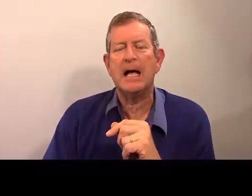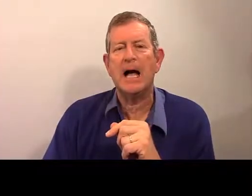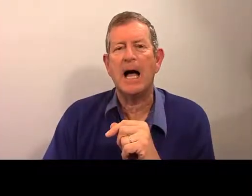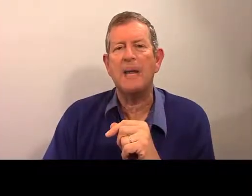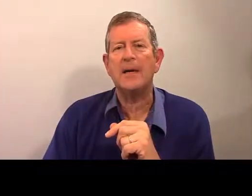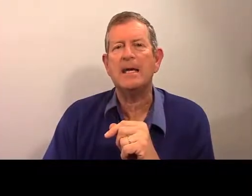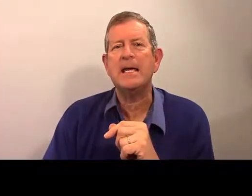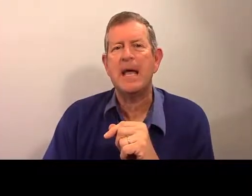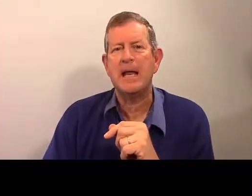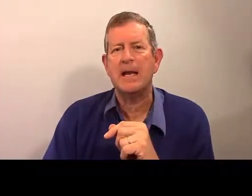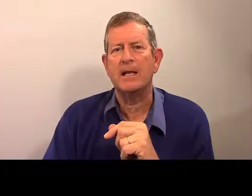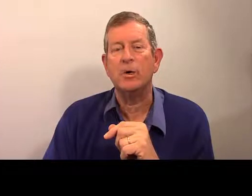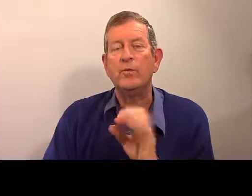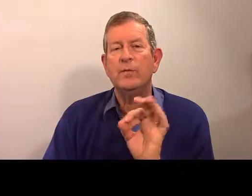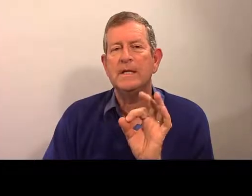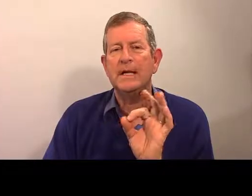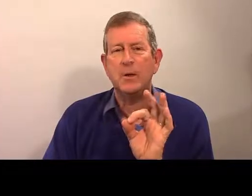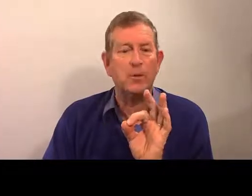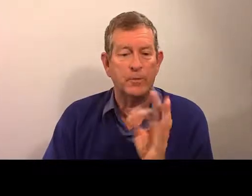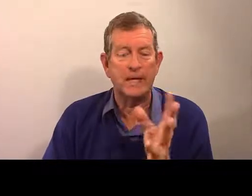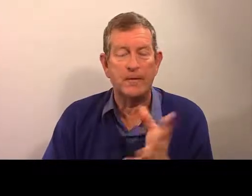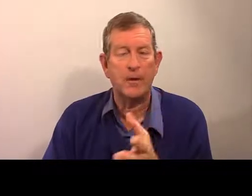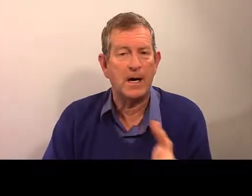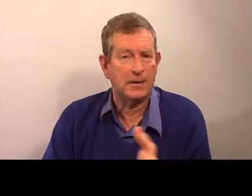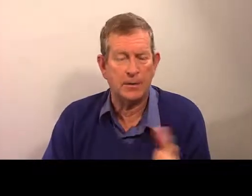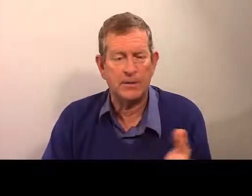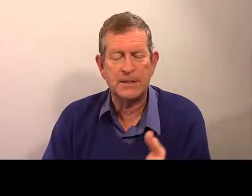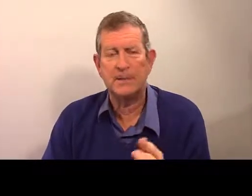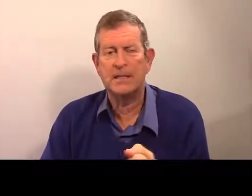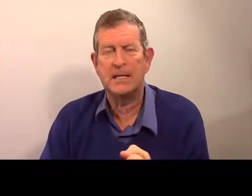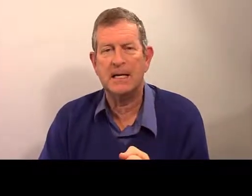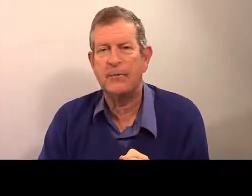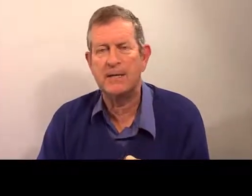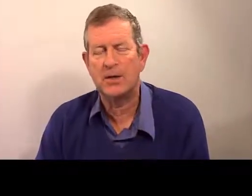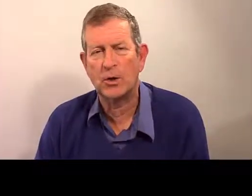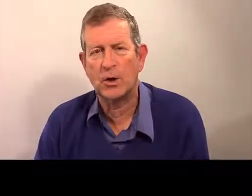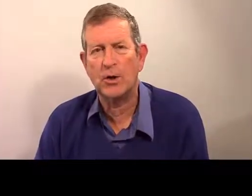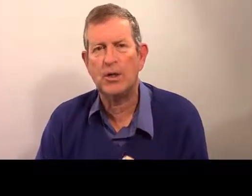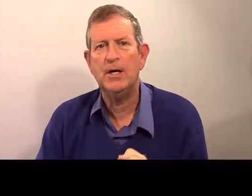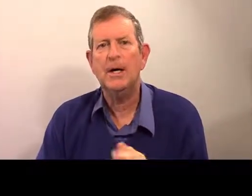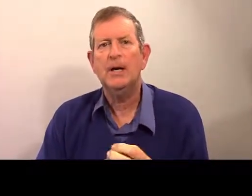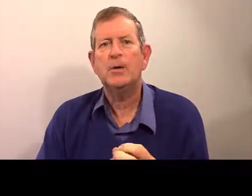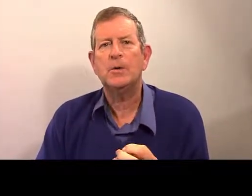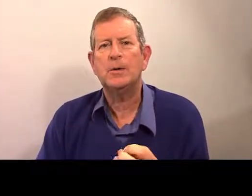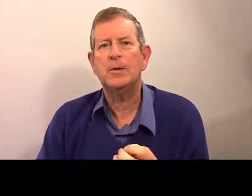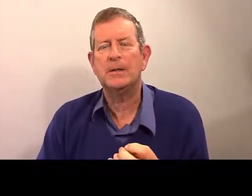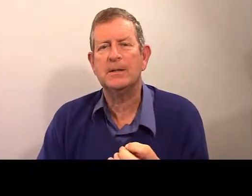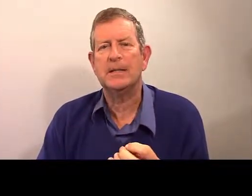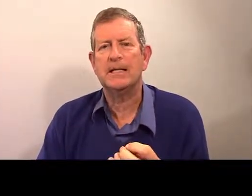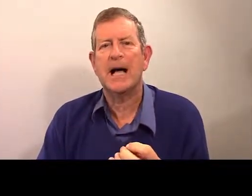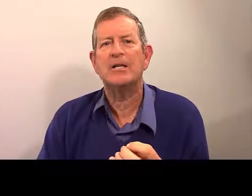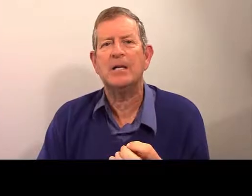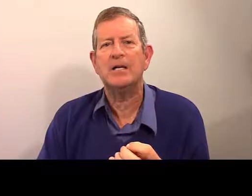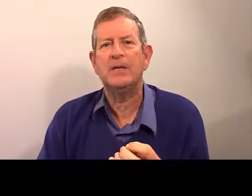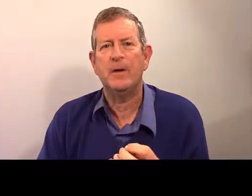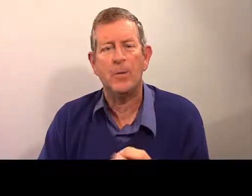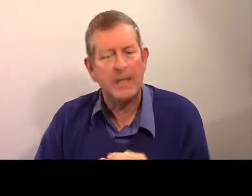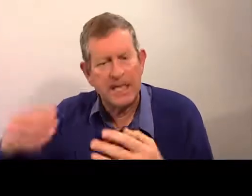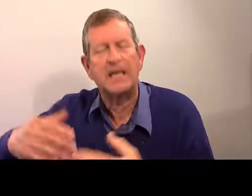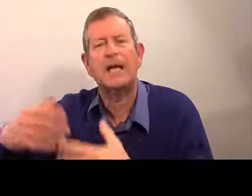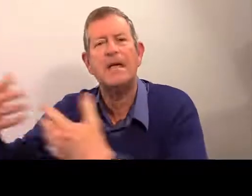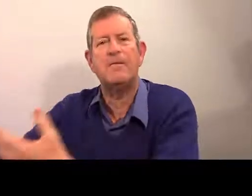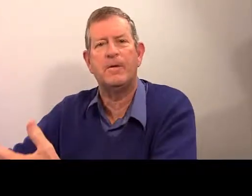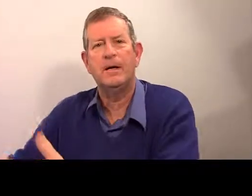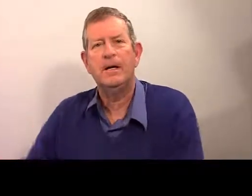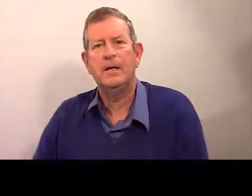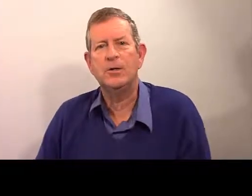américaine. Donc, vous allez voir dans cette partie-là, vous allez entendre, que les adjectifs, les mots